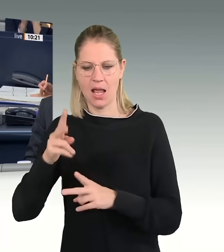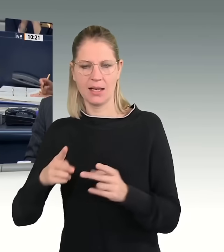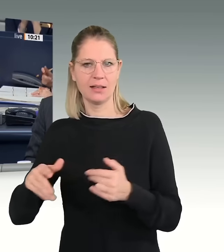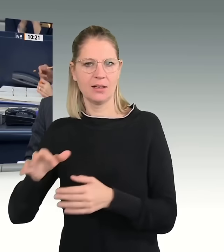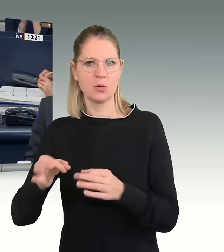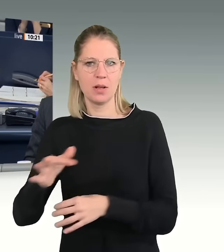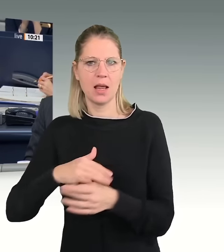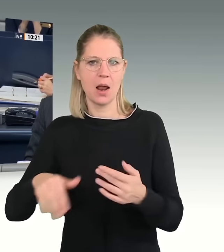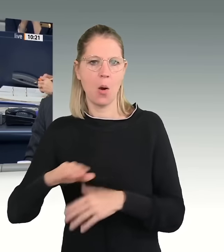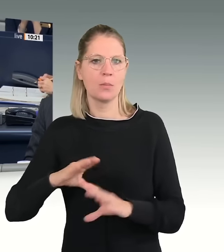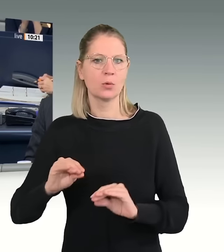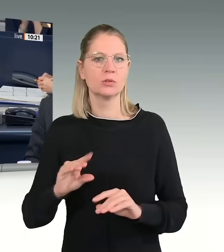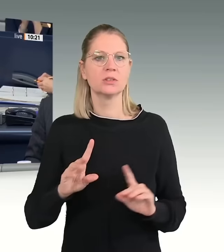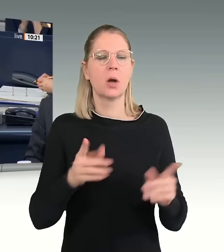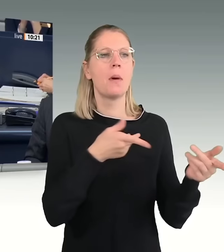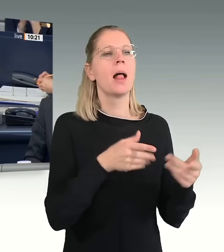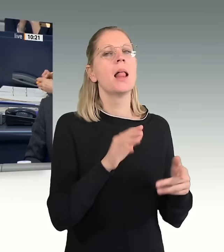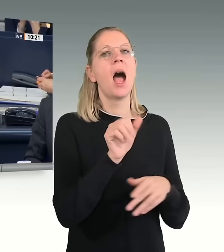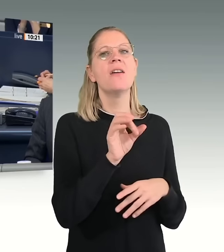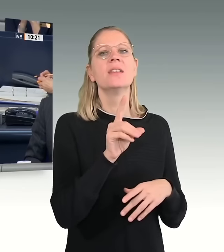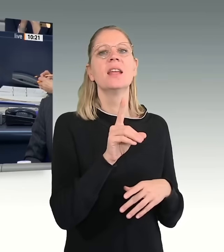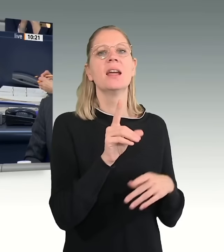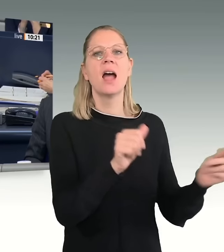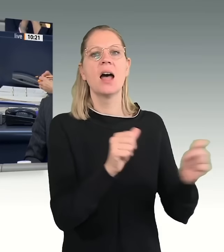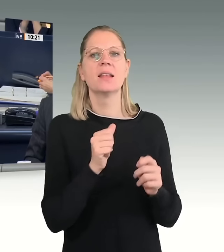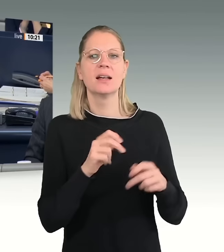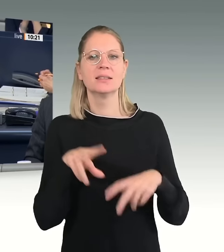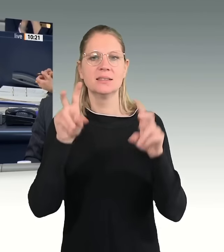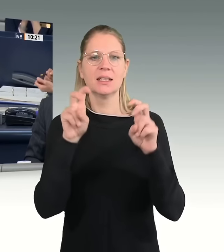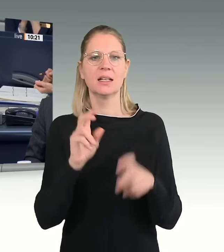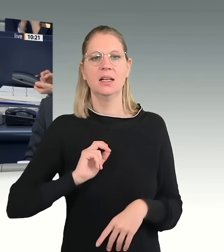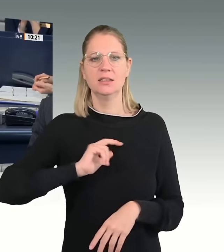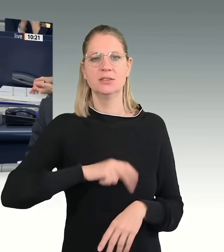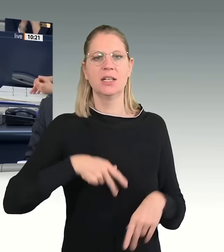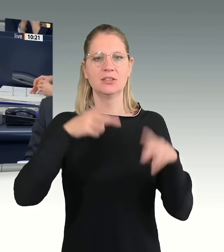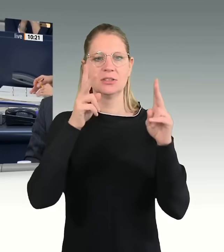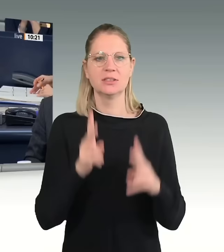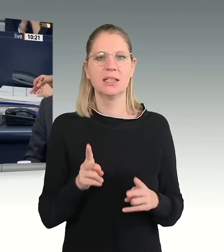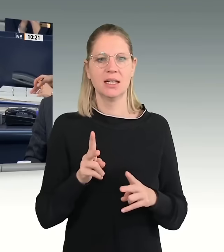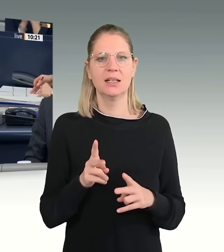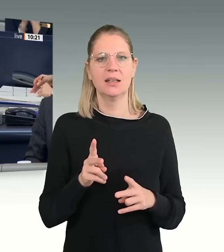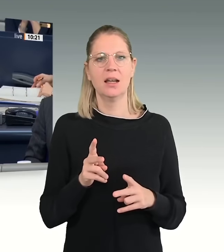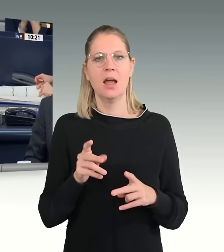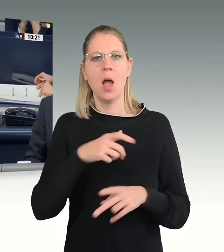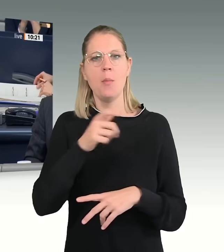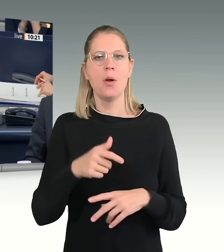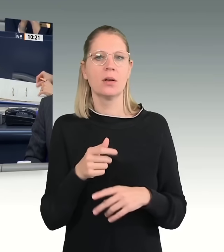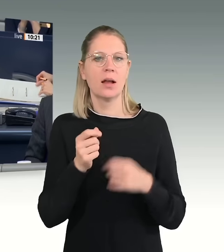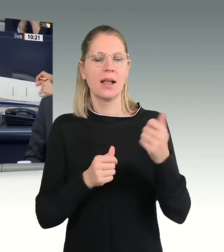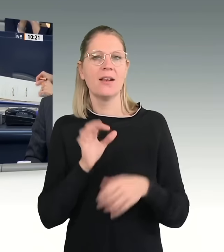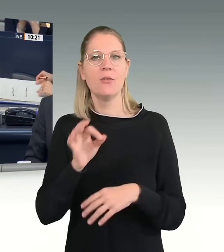des Antrags der Fraktion der AfD mit dem Titel Sozialstaat sichern, Bürgergeld für EU-Bürger und Drittstaatsangehörige